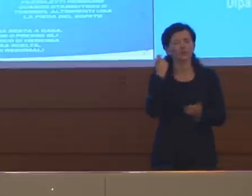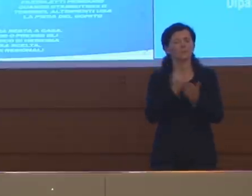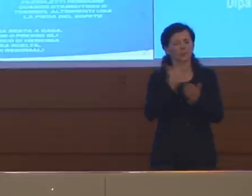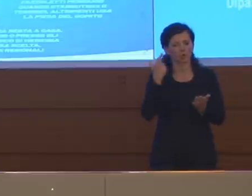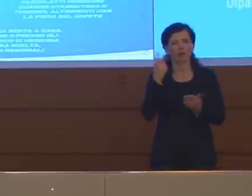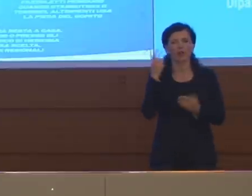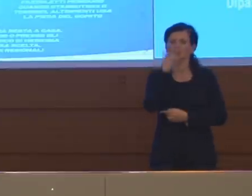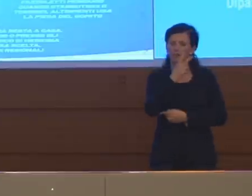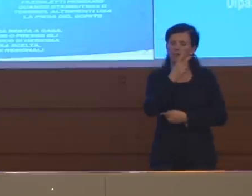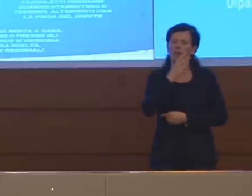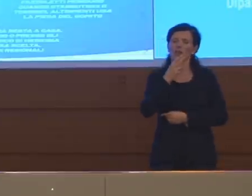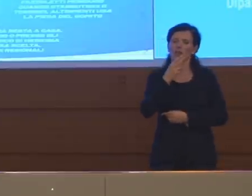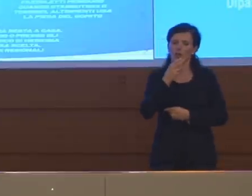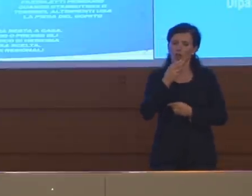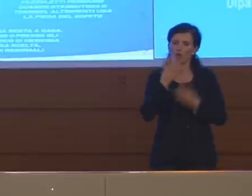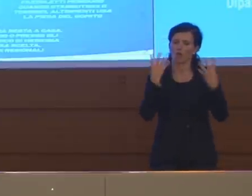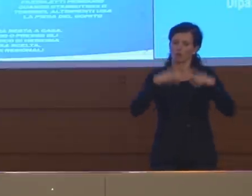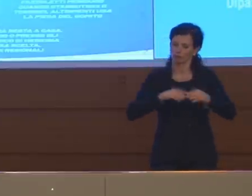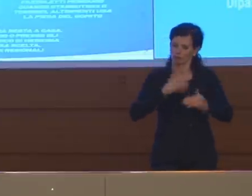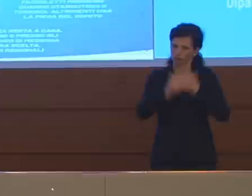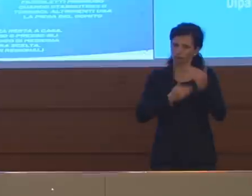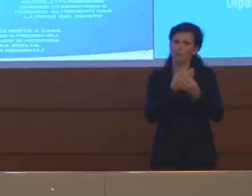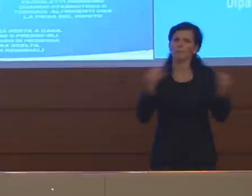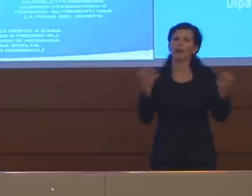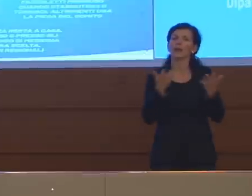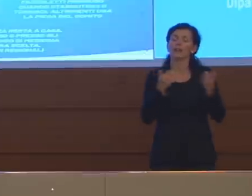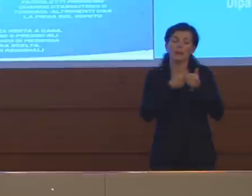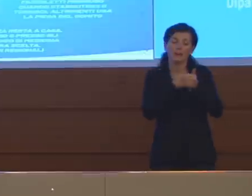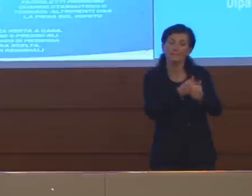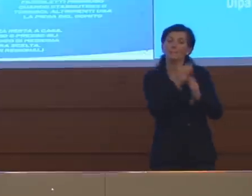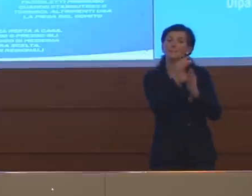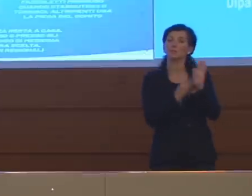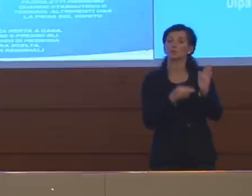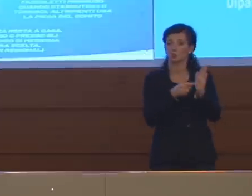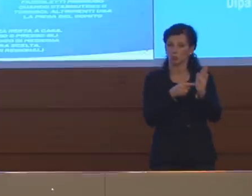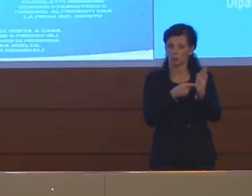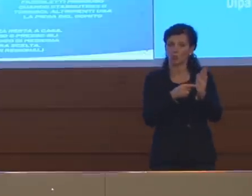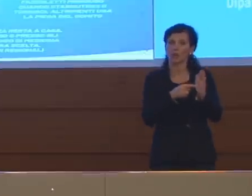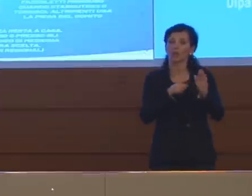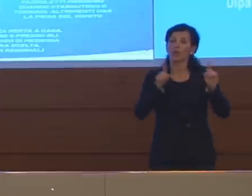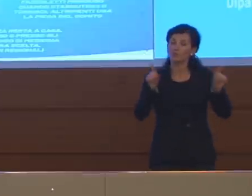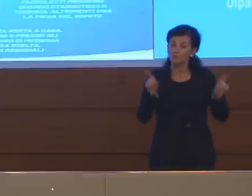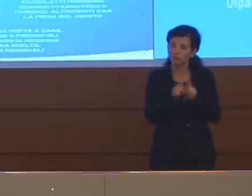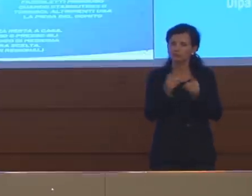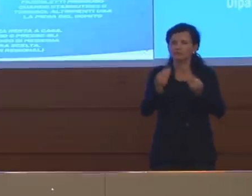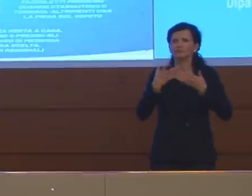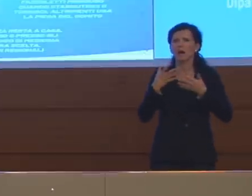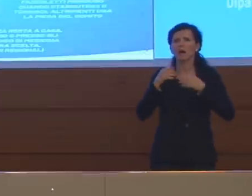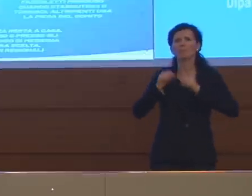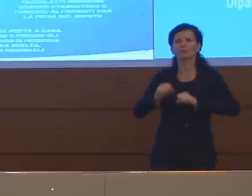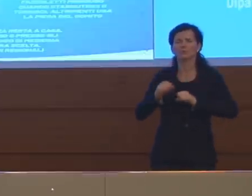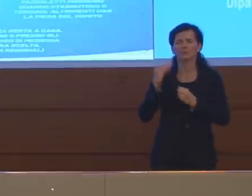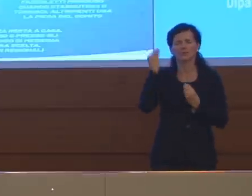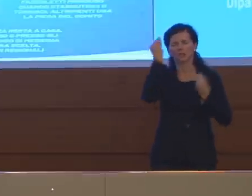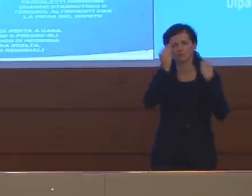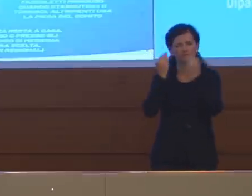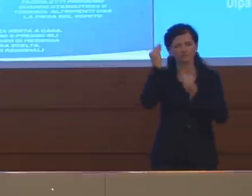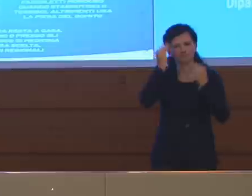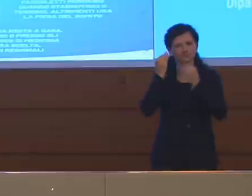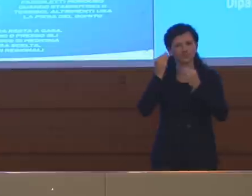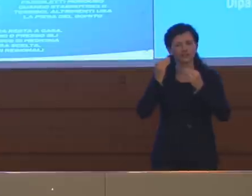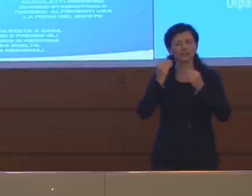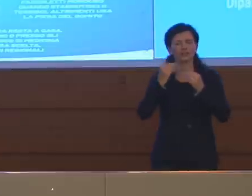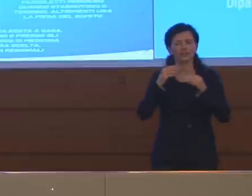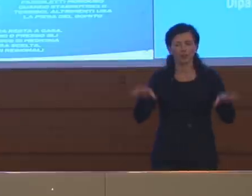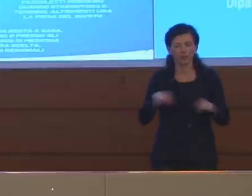ora adottate. Ci dà anche lo spunto, però, per riflettere sul fatto che, man mano che ci avvieremo nelle